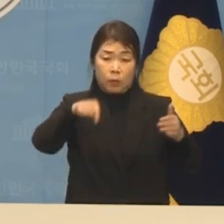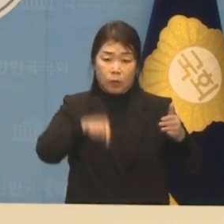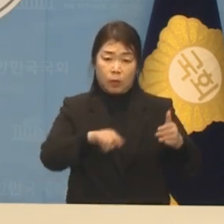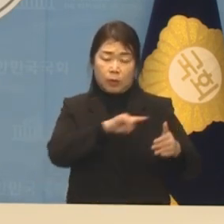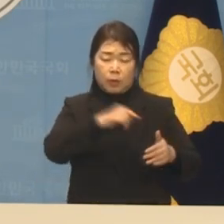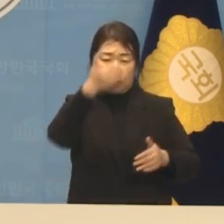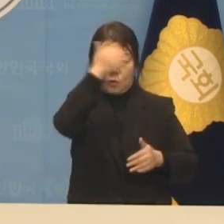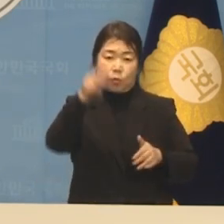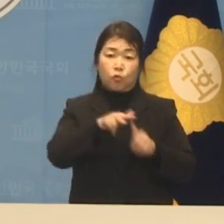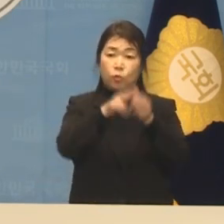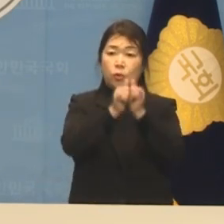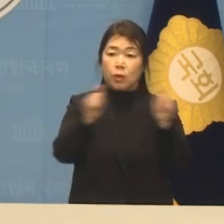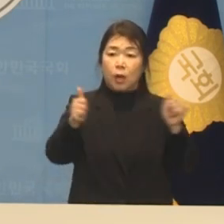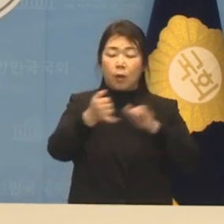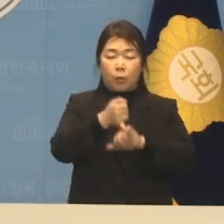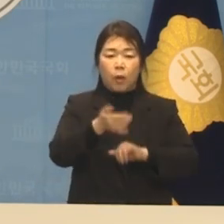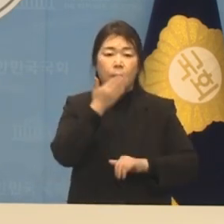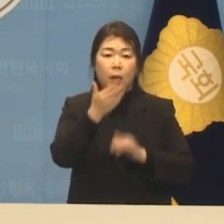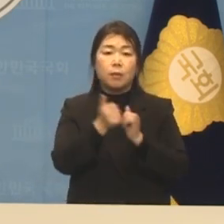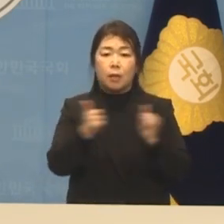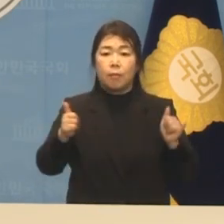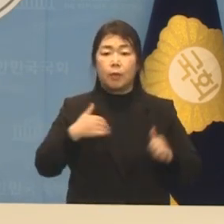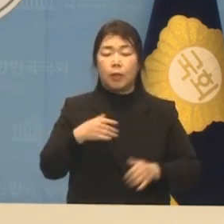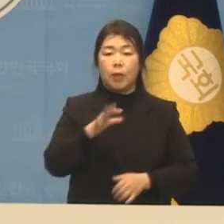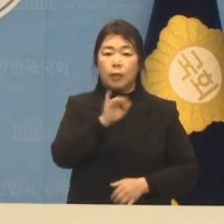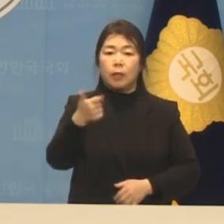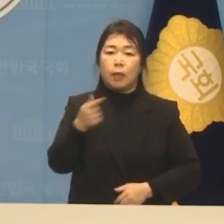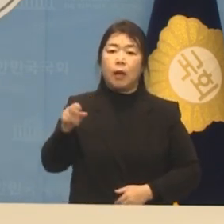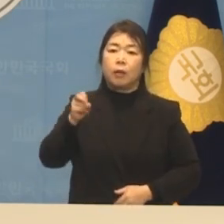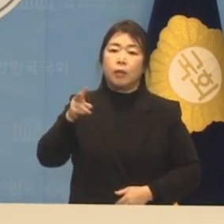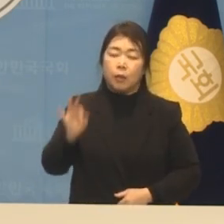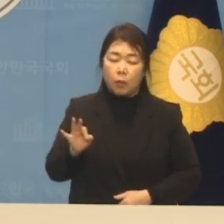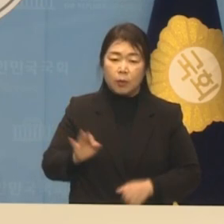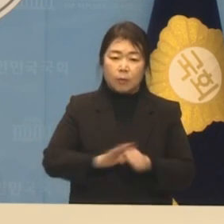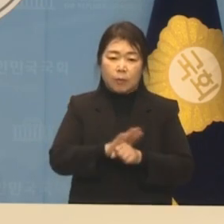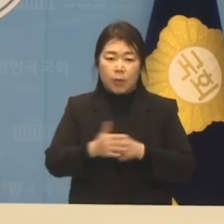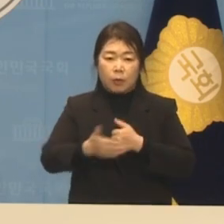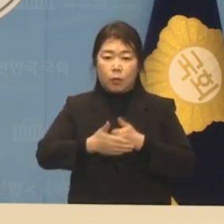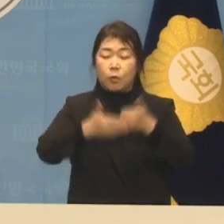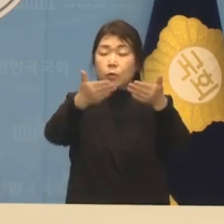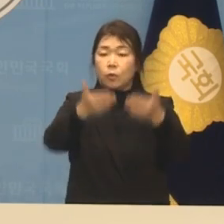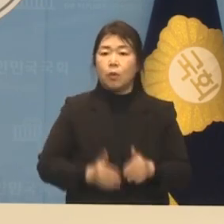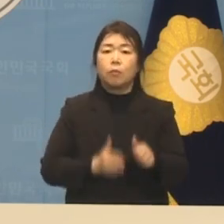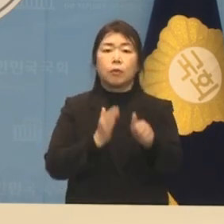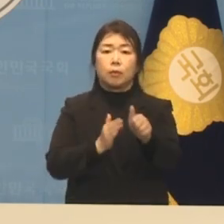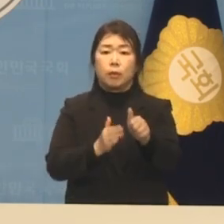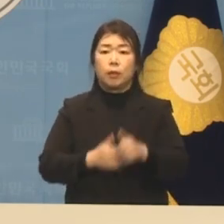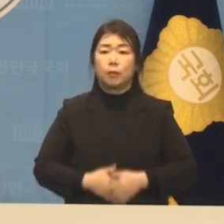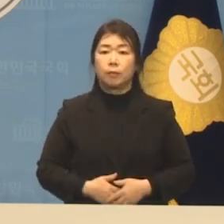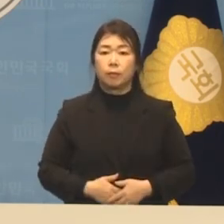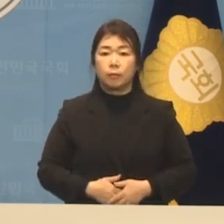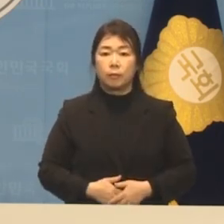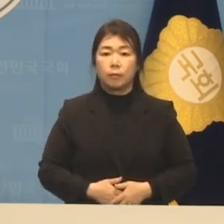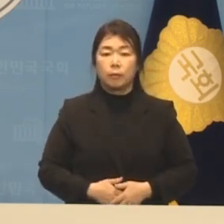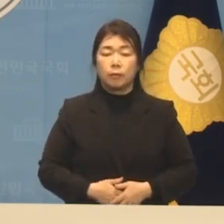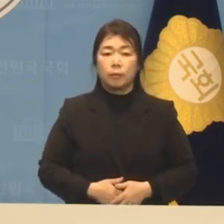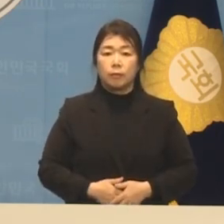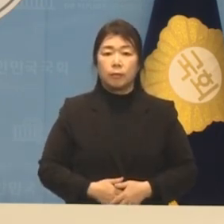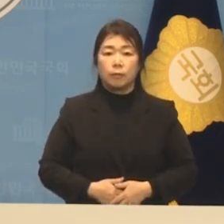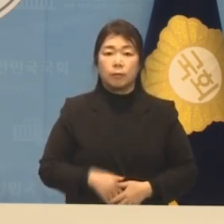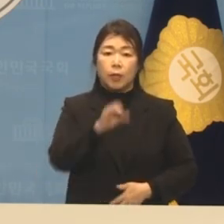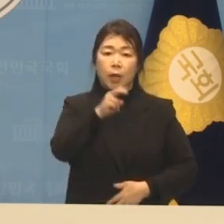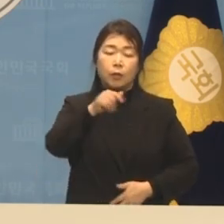꼭 될 사람 이나영의 큰 길에 애정과 격려를 보내주십시오. 양천을